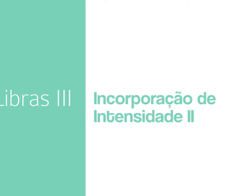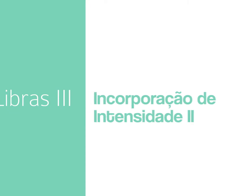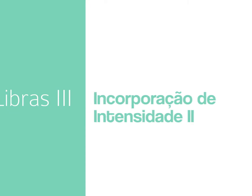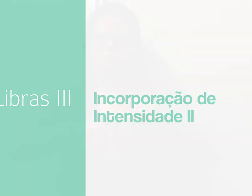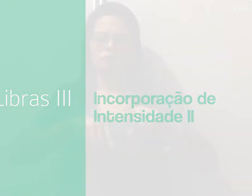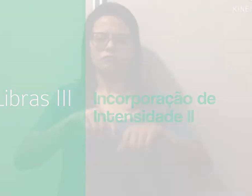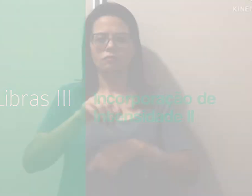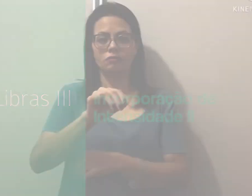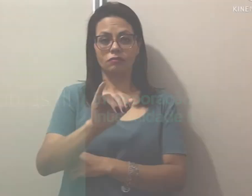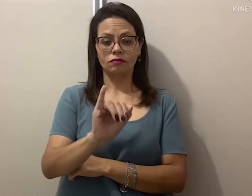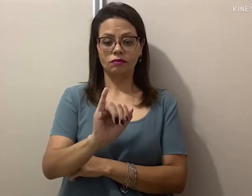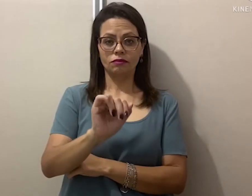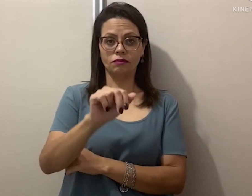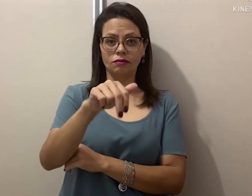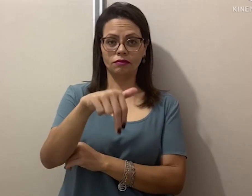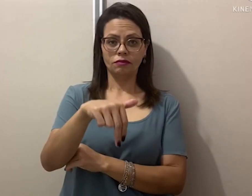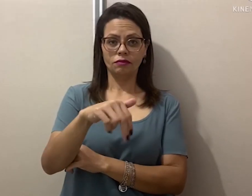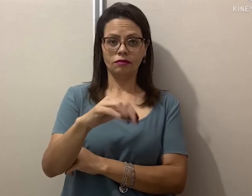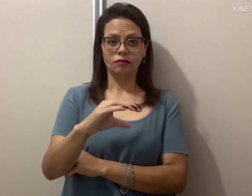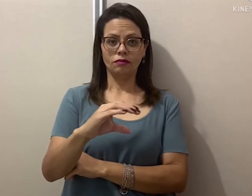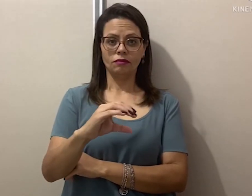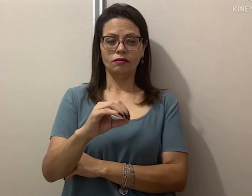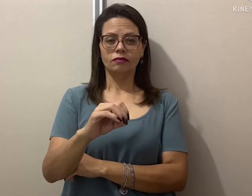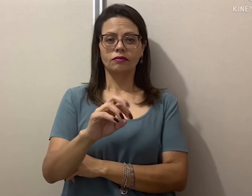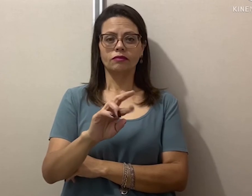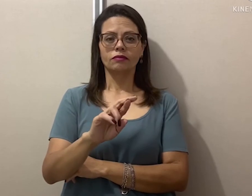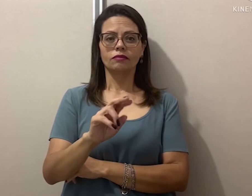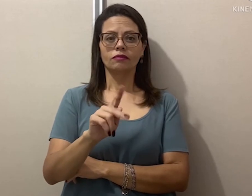Como que é a incorporação do objeto?